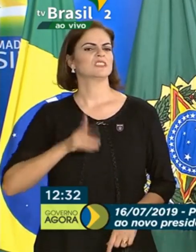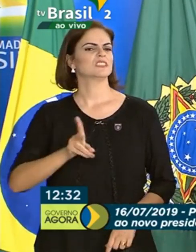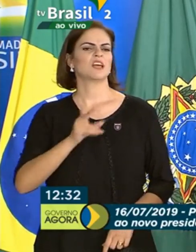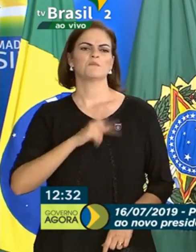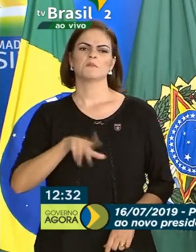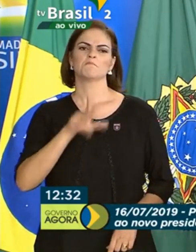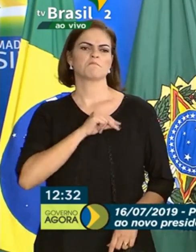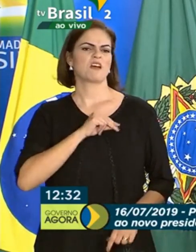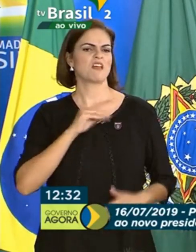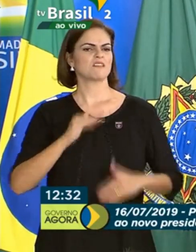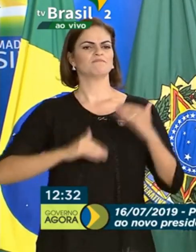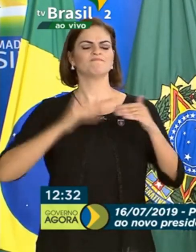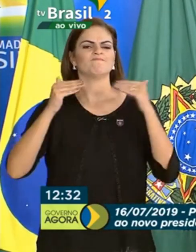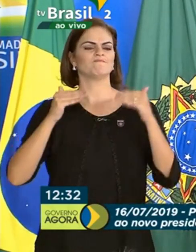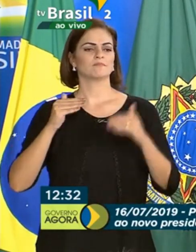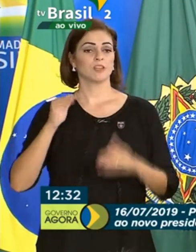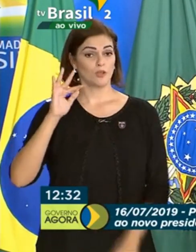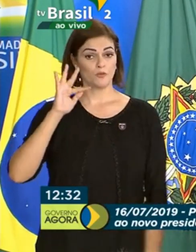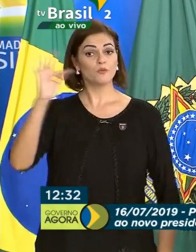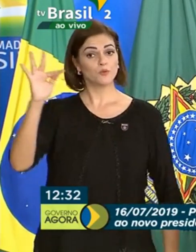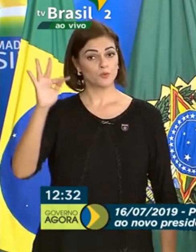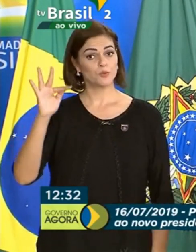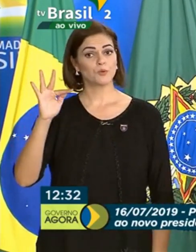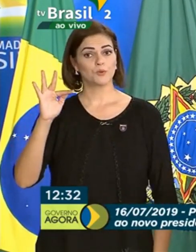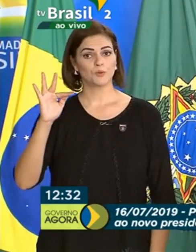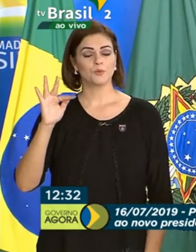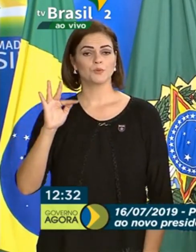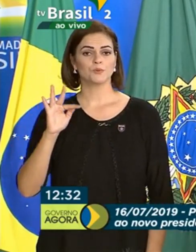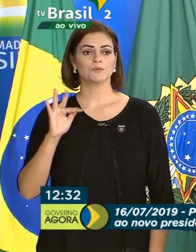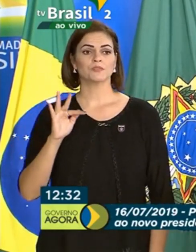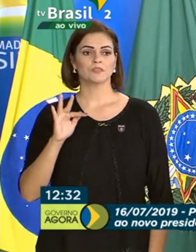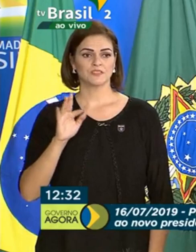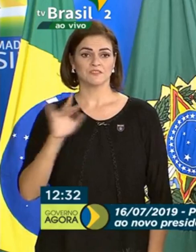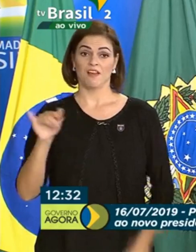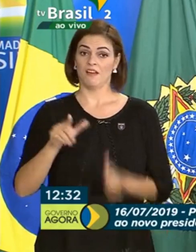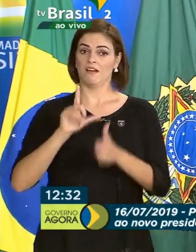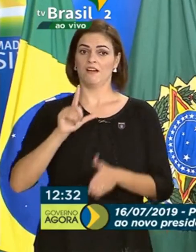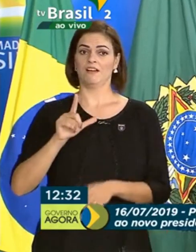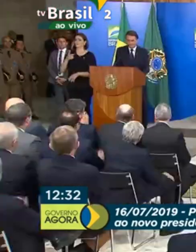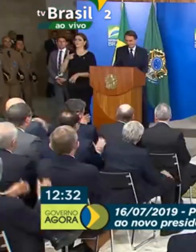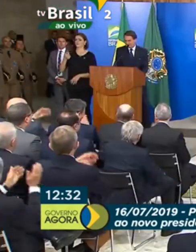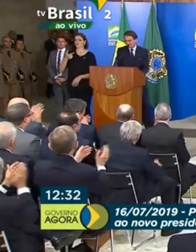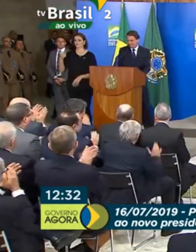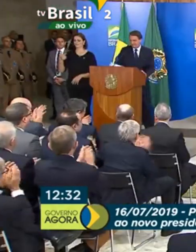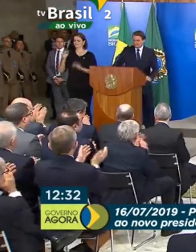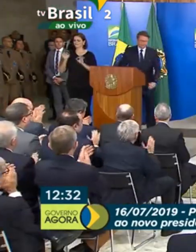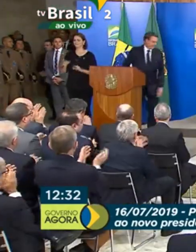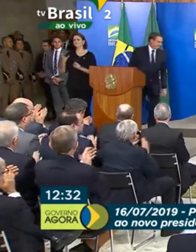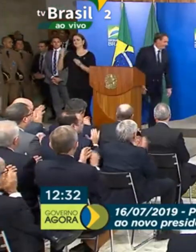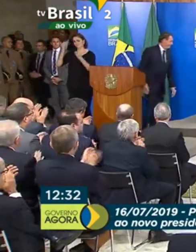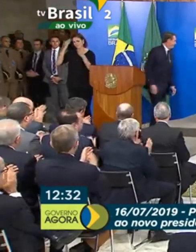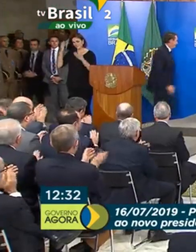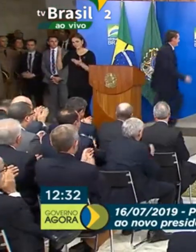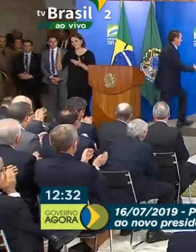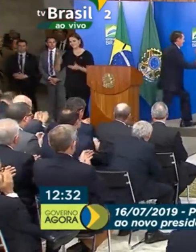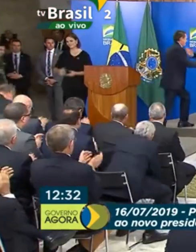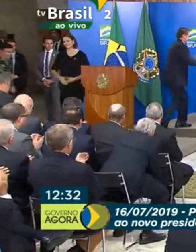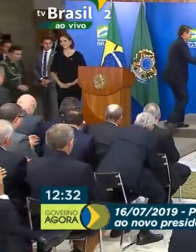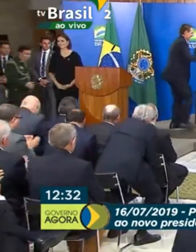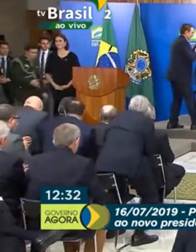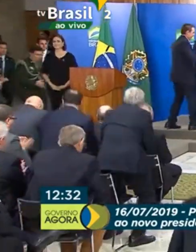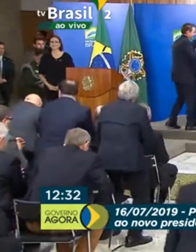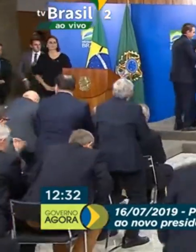mereceu estar. E o futuro vai ser antes de 22, com toda a certeza. Muito obrigado. Aplausos